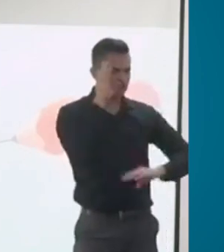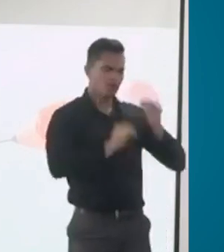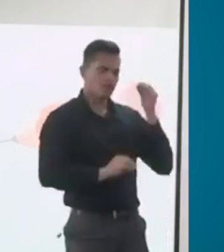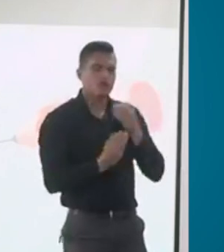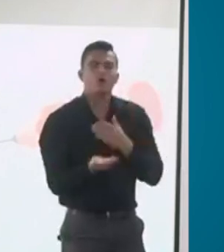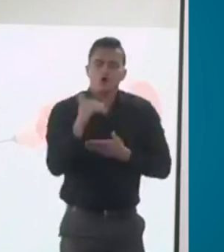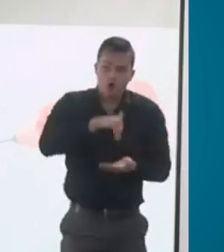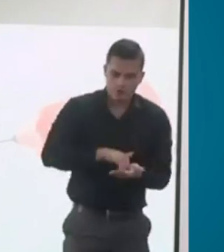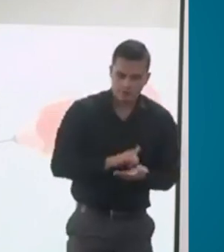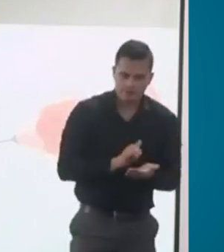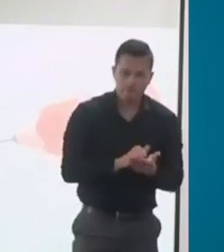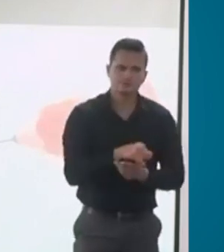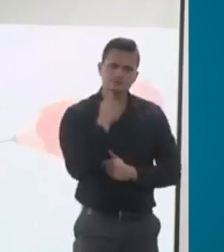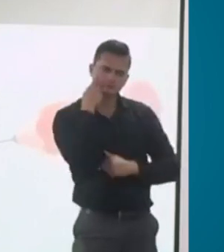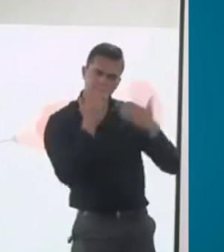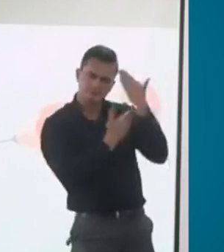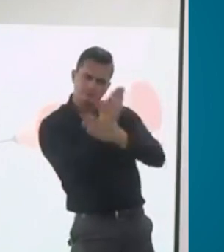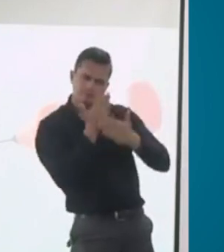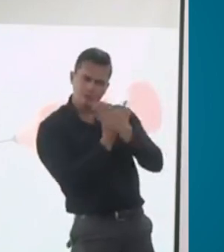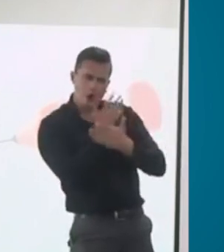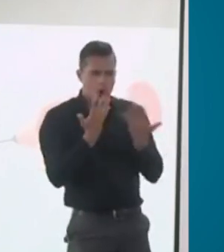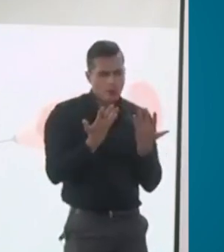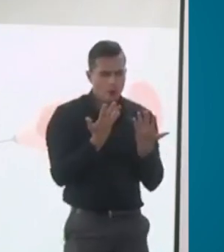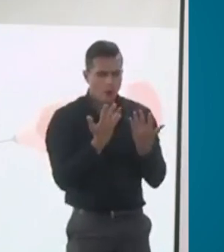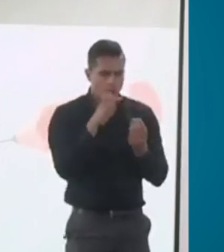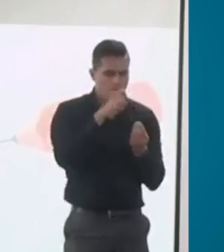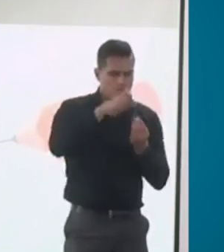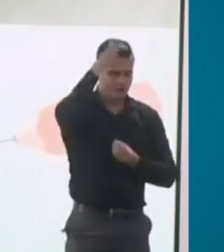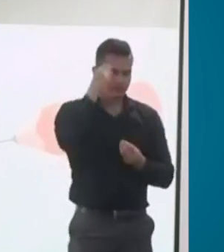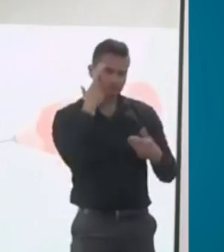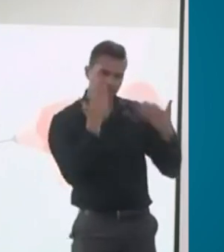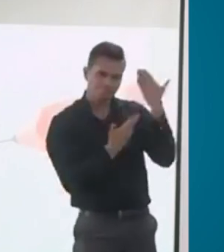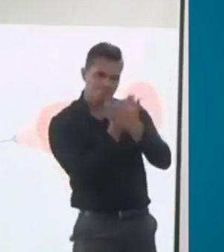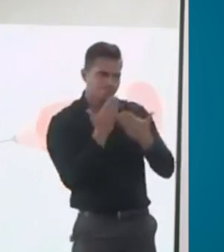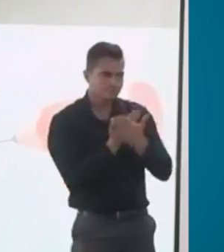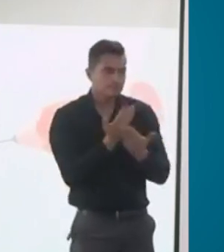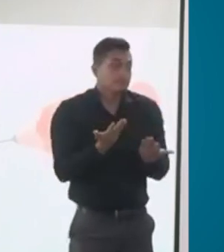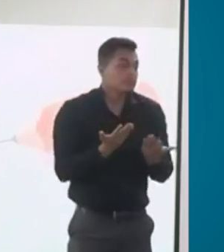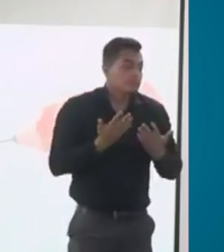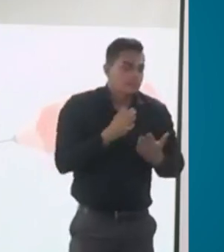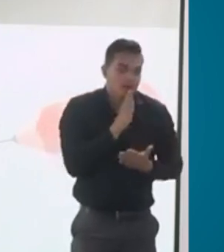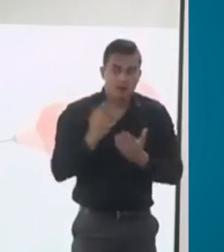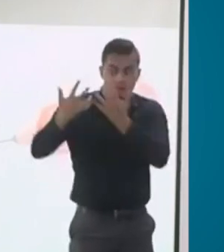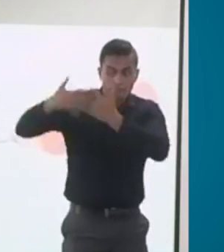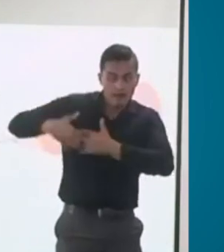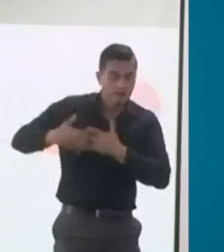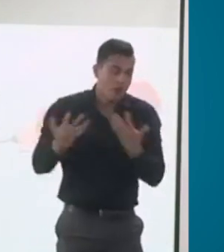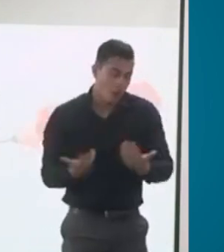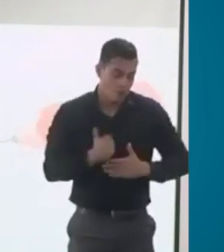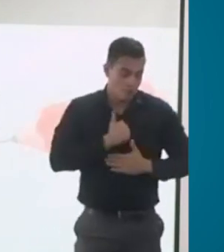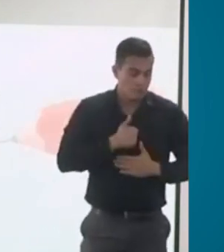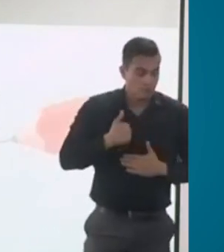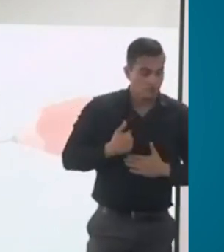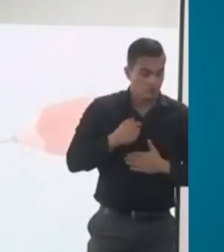cualquiera de las partes interesadas, que puede ser trabajador, empleador o las mismas aseguradoras no están de acuerdo,